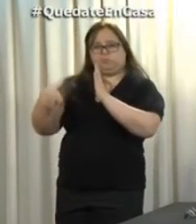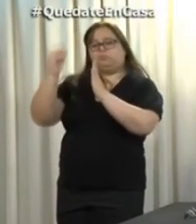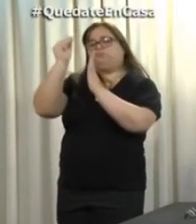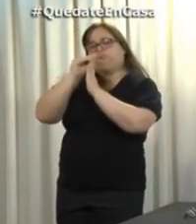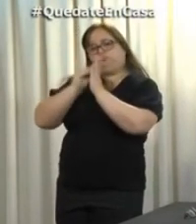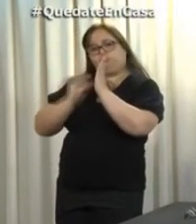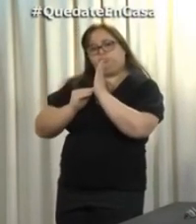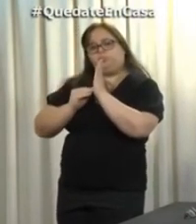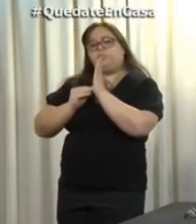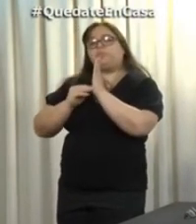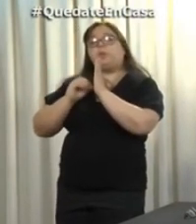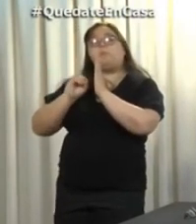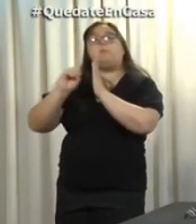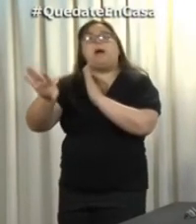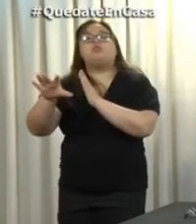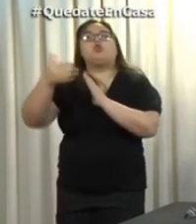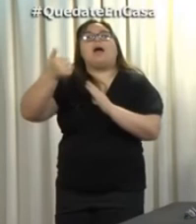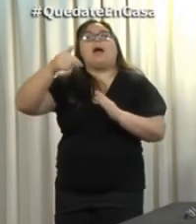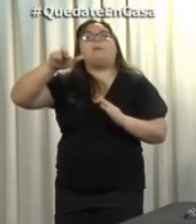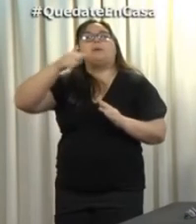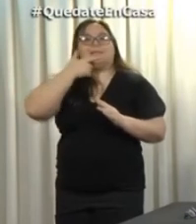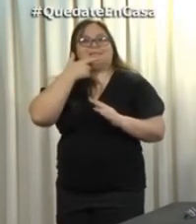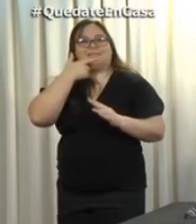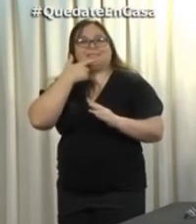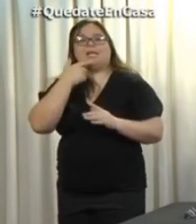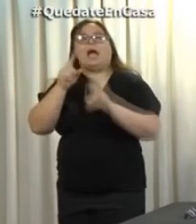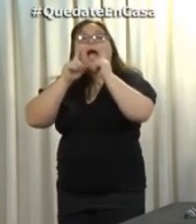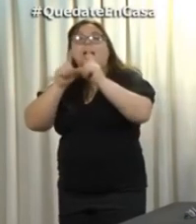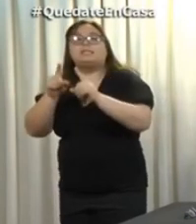distribuye a APS para los controles que correspondan.